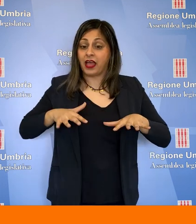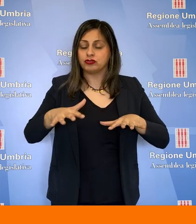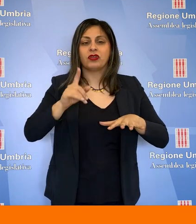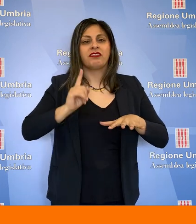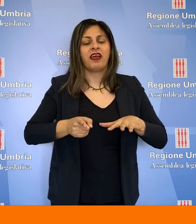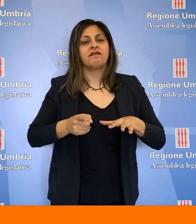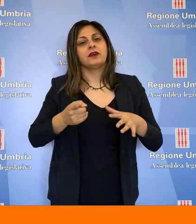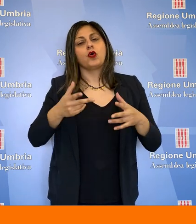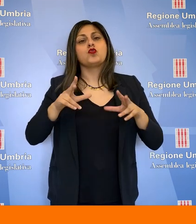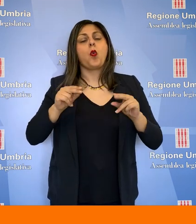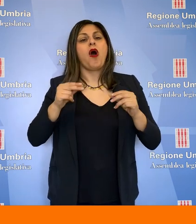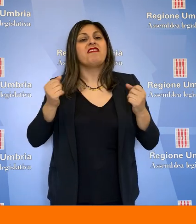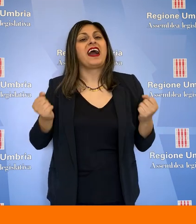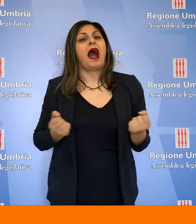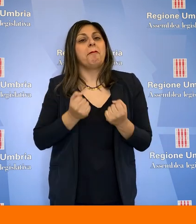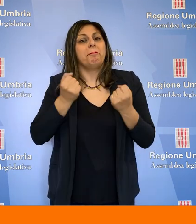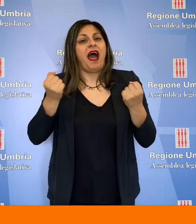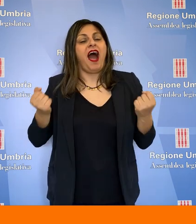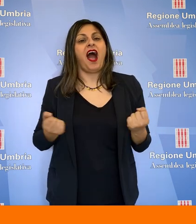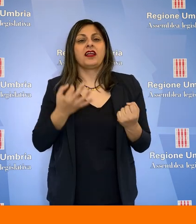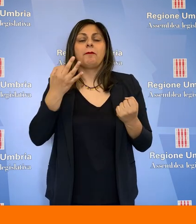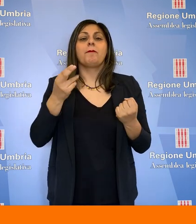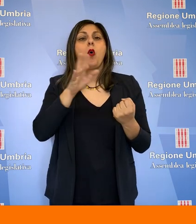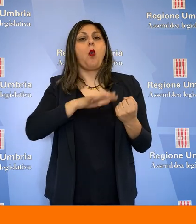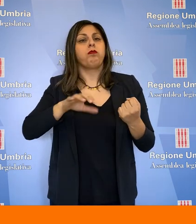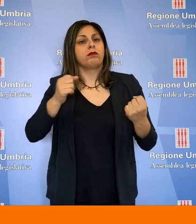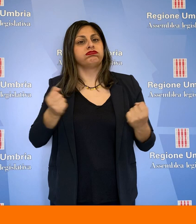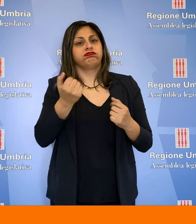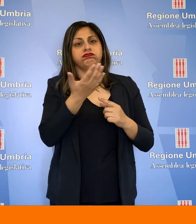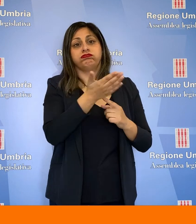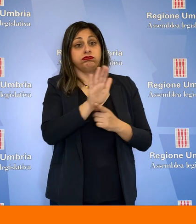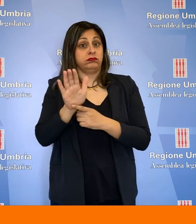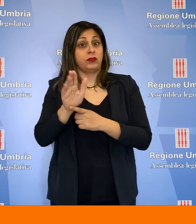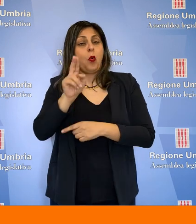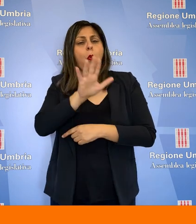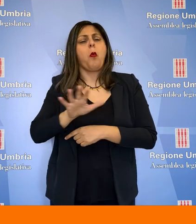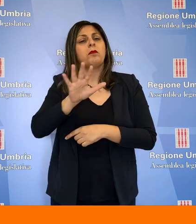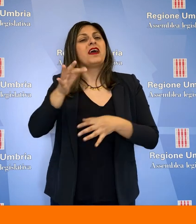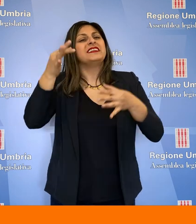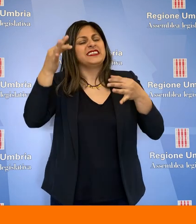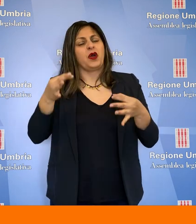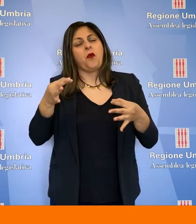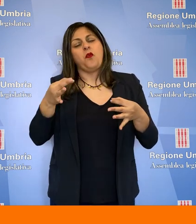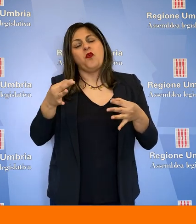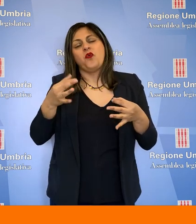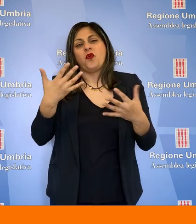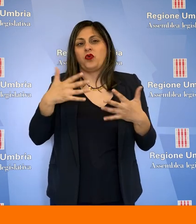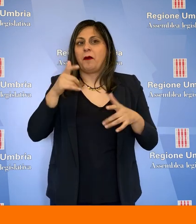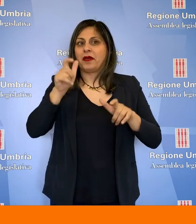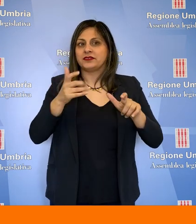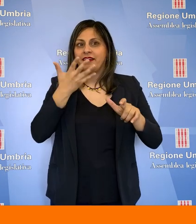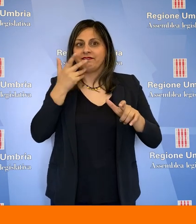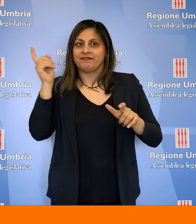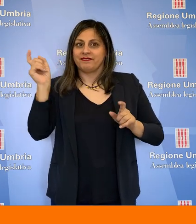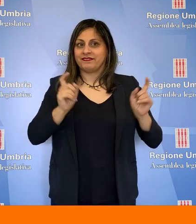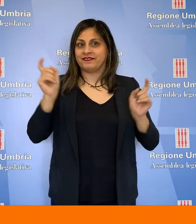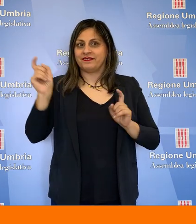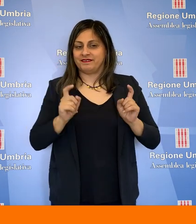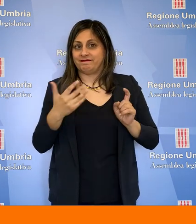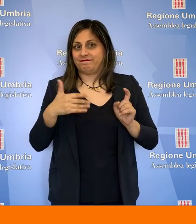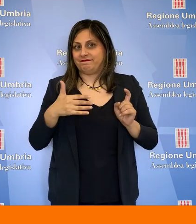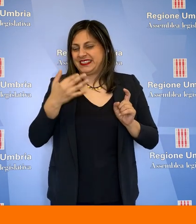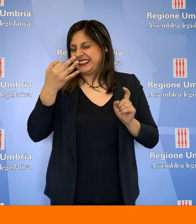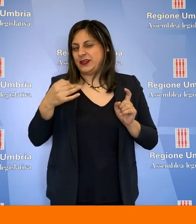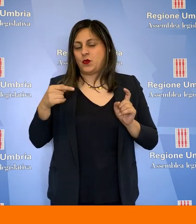di fare la nostra nuova campagna di promozione dell'Umbria. L'Umbria sarà sicuramente una meta molto